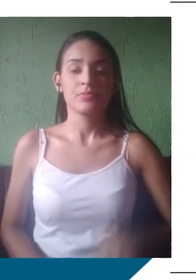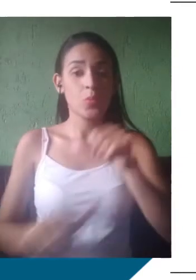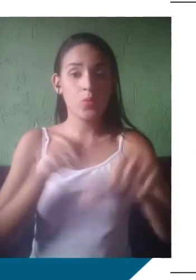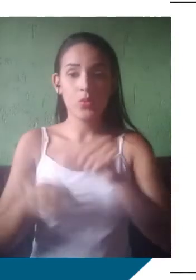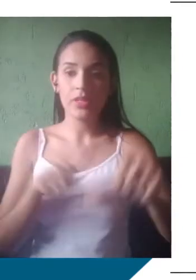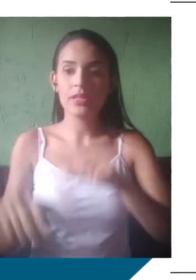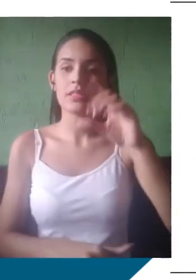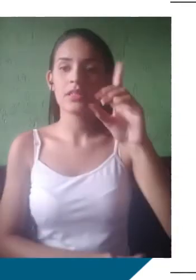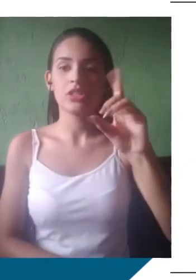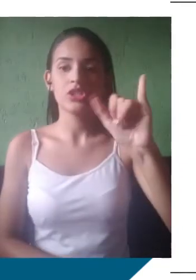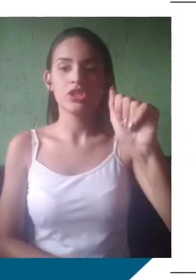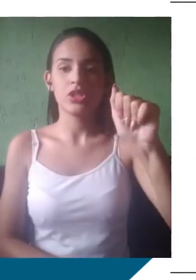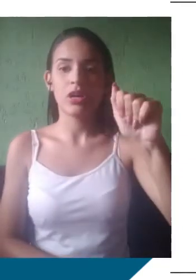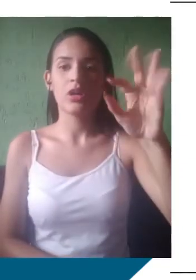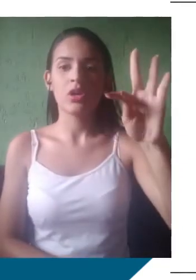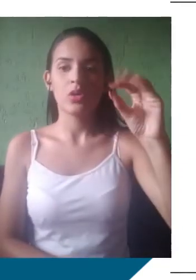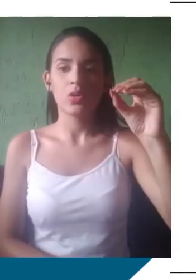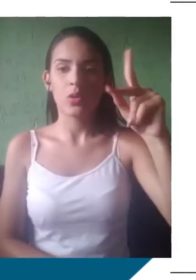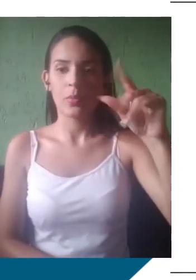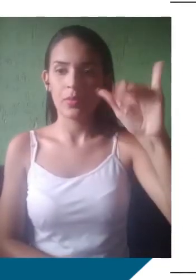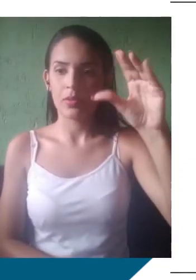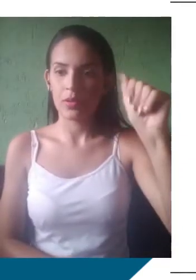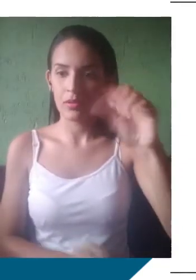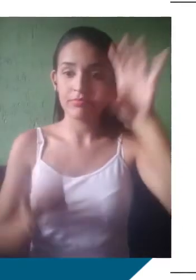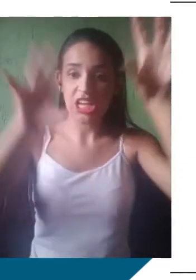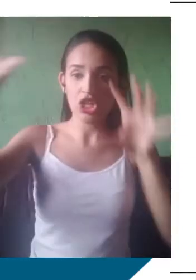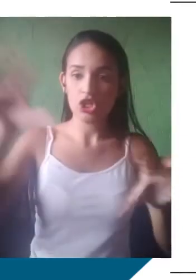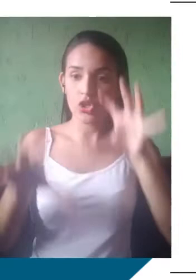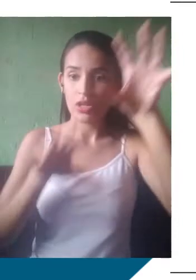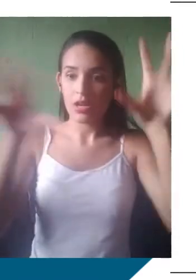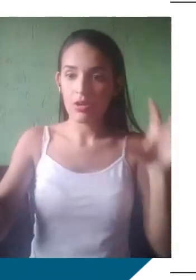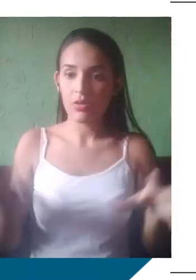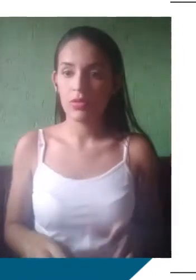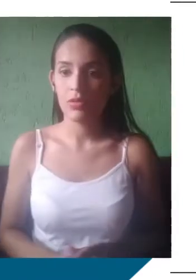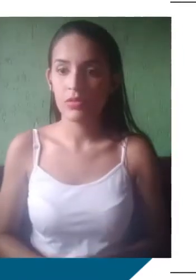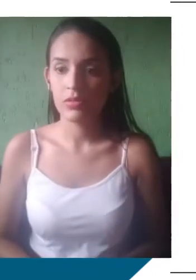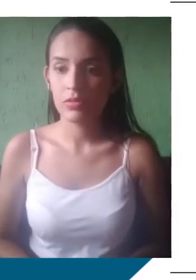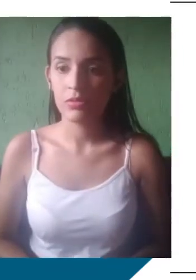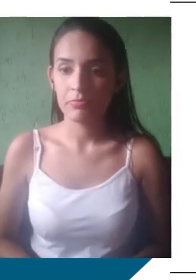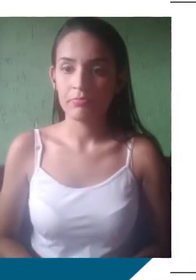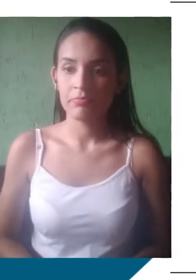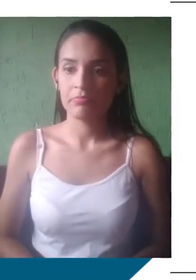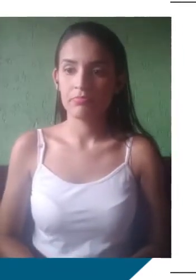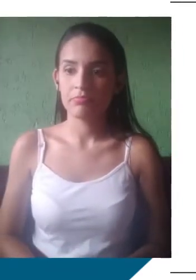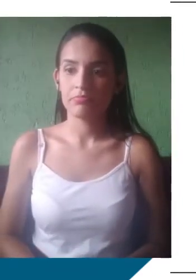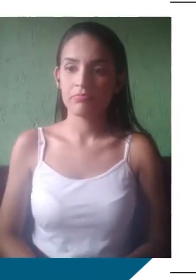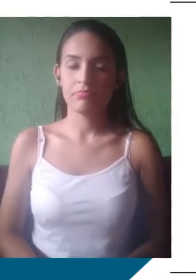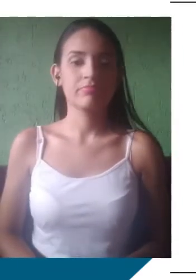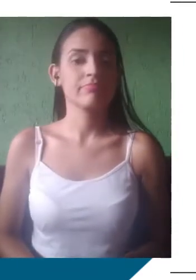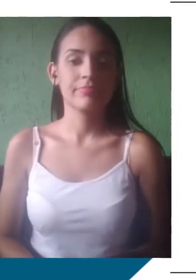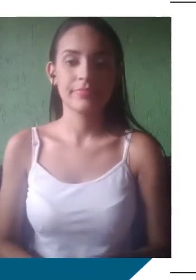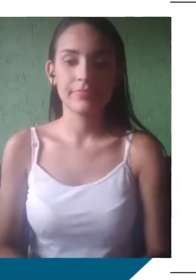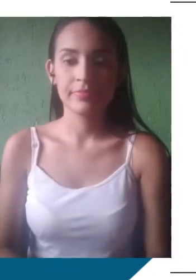morfológico, né? Quer dizer, aquelas variantes lexicais observadas em diversas localidades e usadas por falantes da língua. Ou seja,